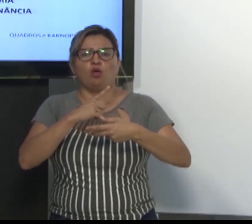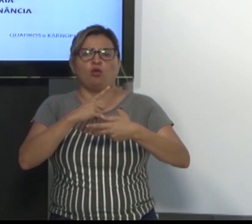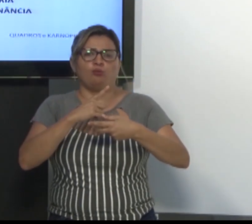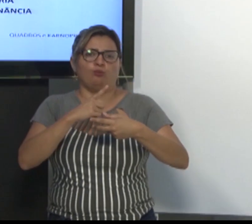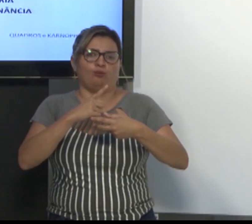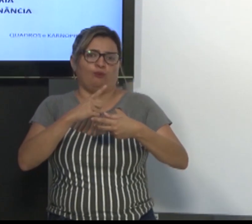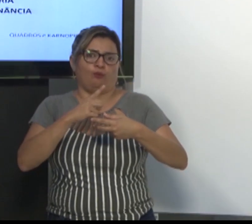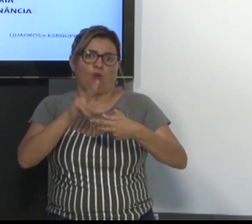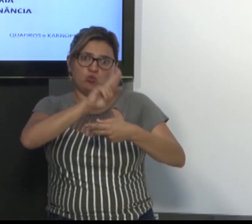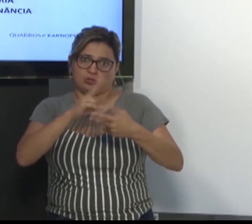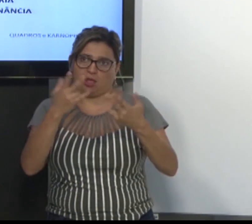sinalização?